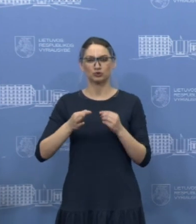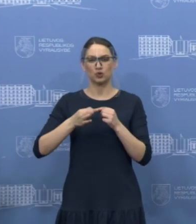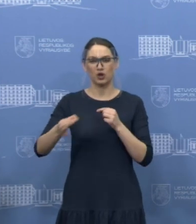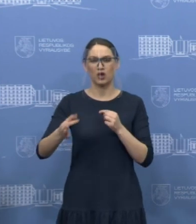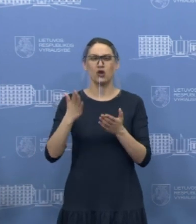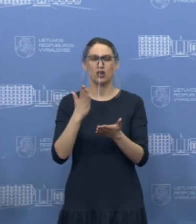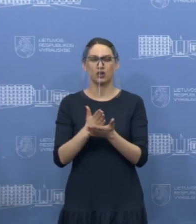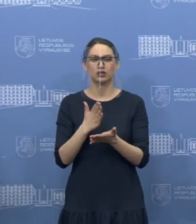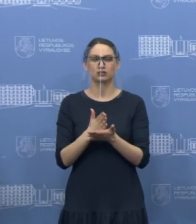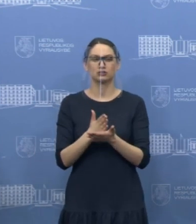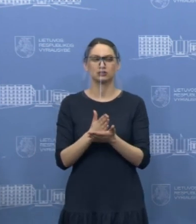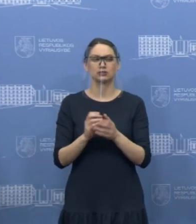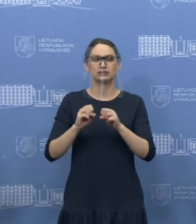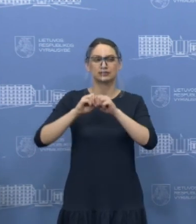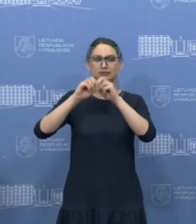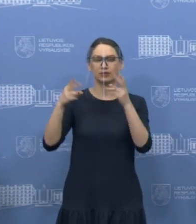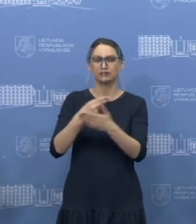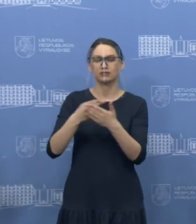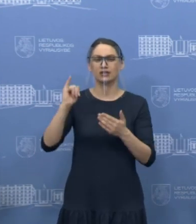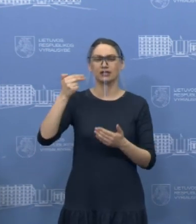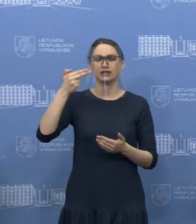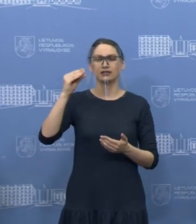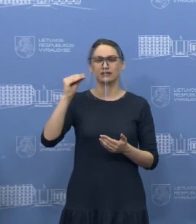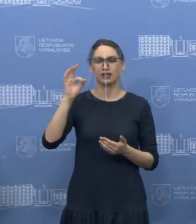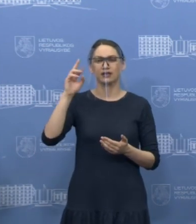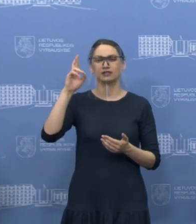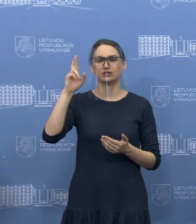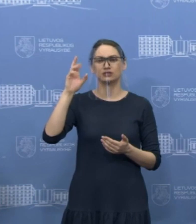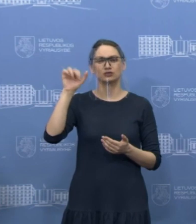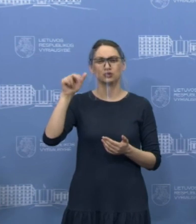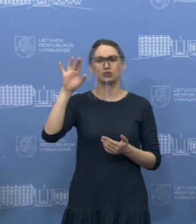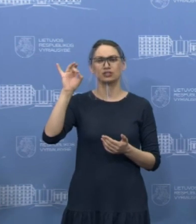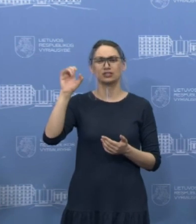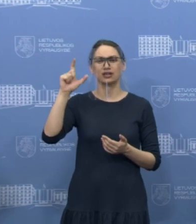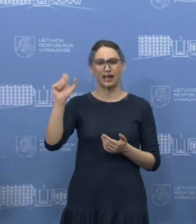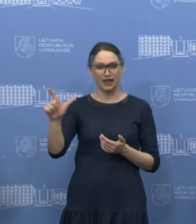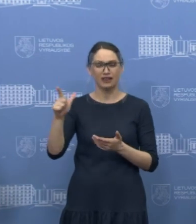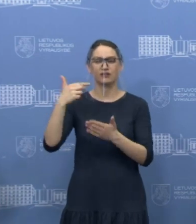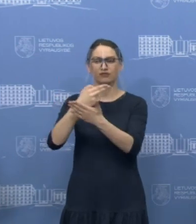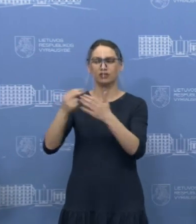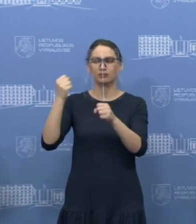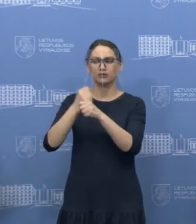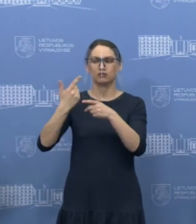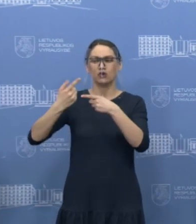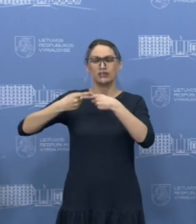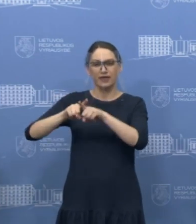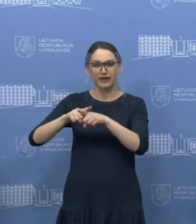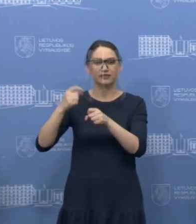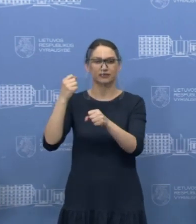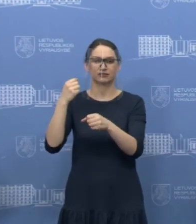veikia specializuota įmonė, inter-surgical, kurie gamina techniką ir mūsų rajono